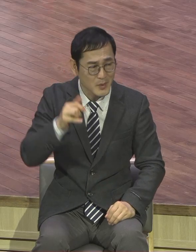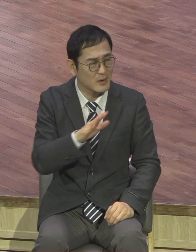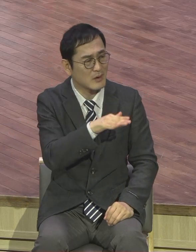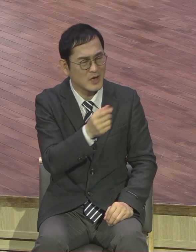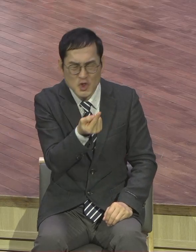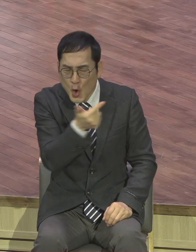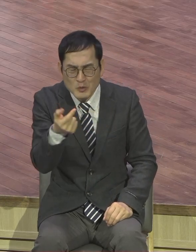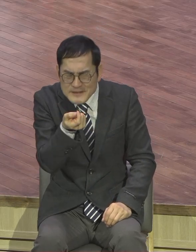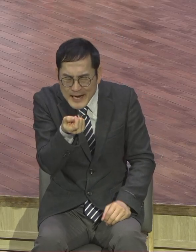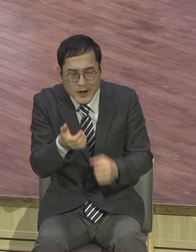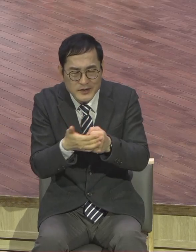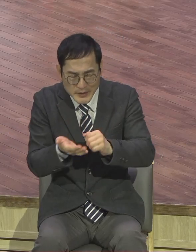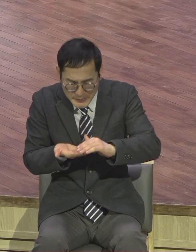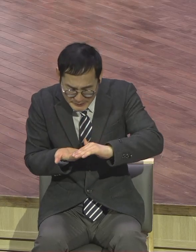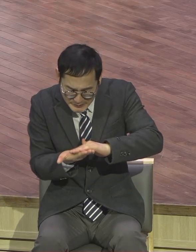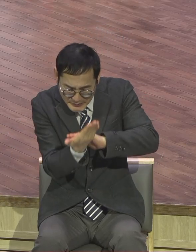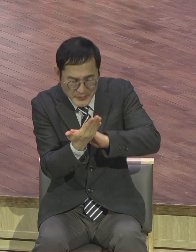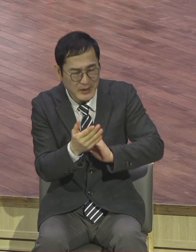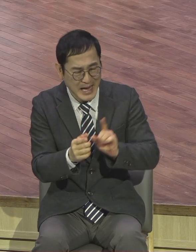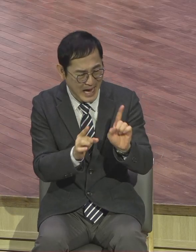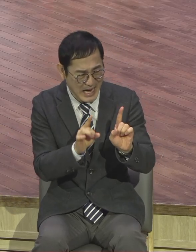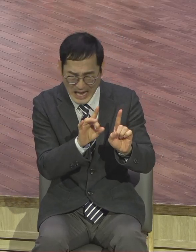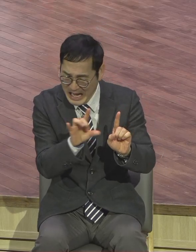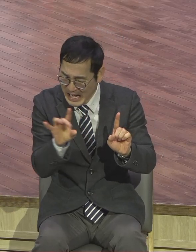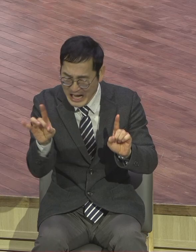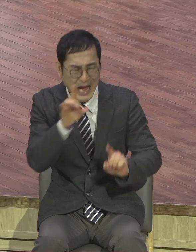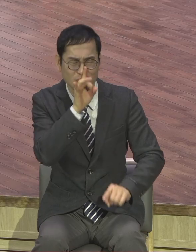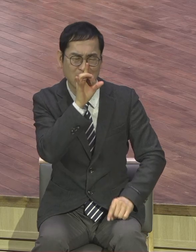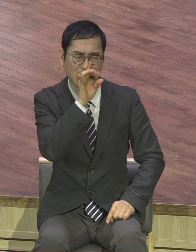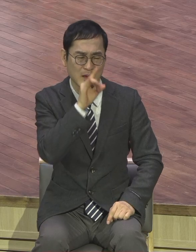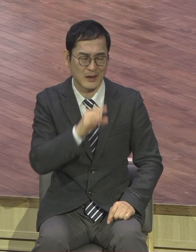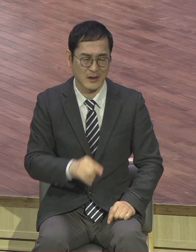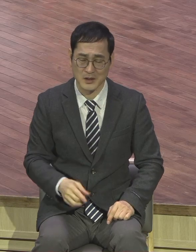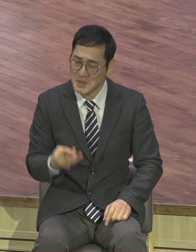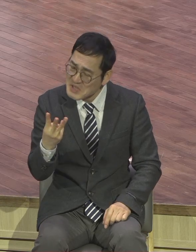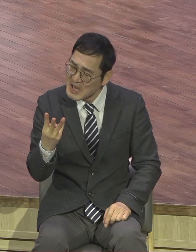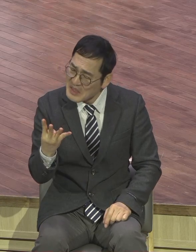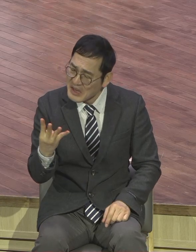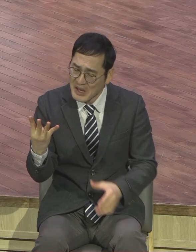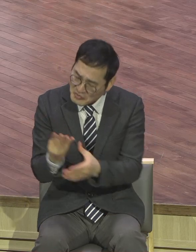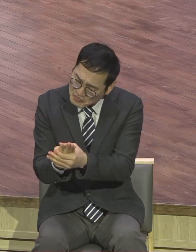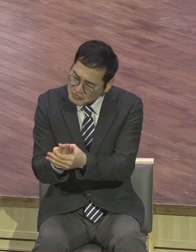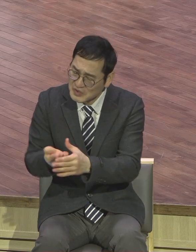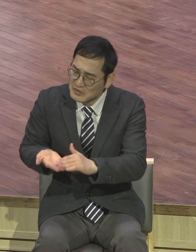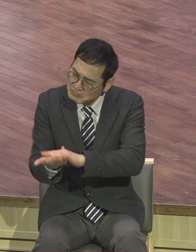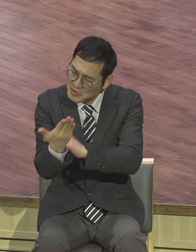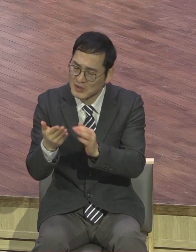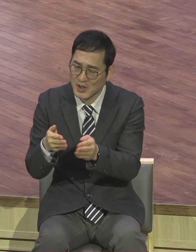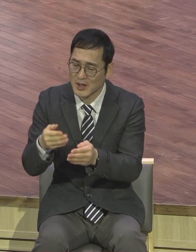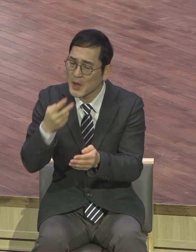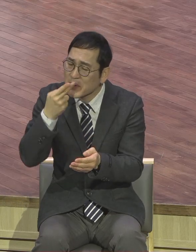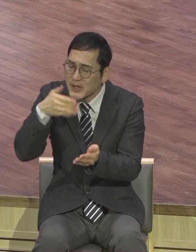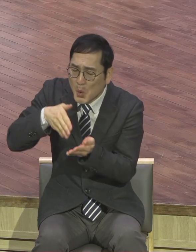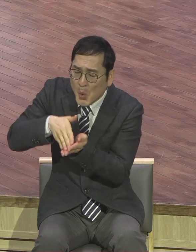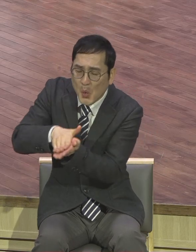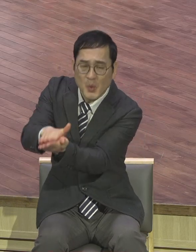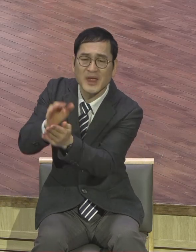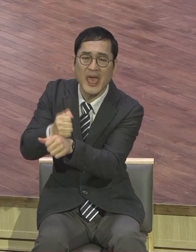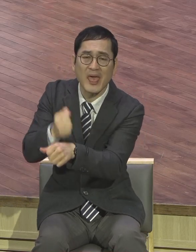작아서 코팅이 한 개씩 안 됩니다. 어떻게 할까요? 그럼 몇 개씩이라도 붙어도 어쩔 수 없지 않냐? 코팅해라. 깨알이죠.